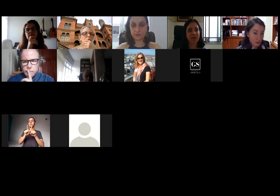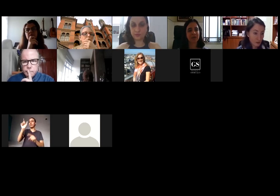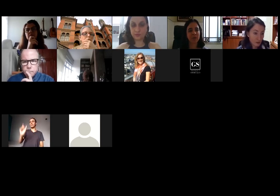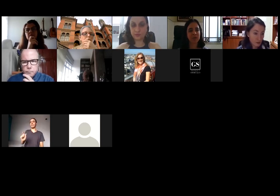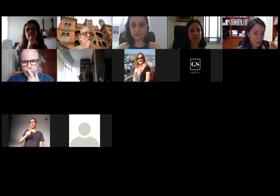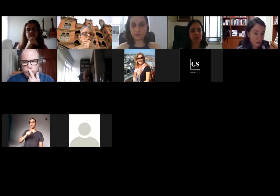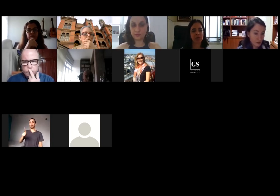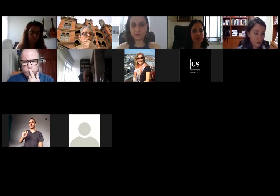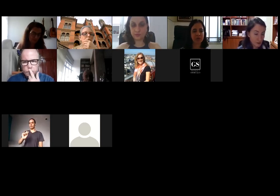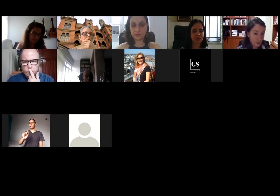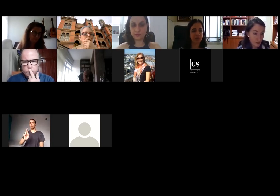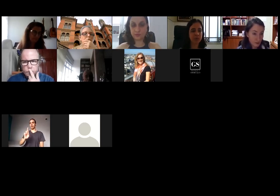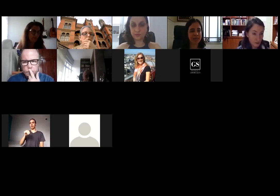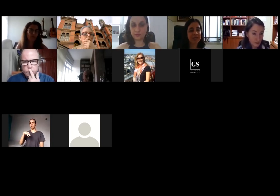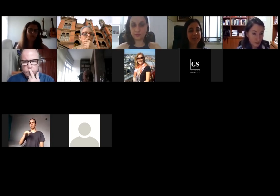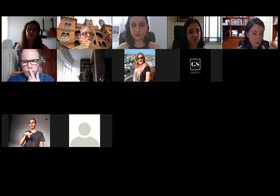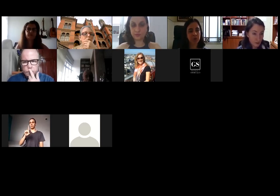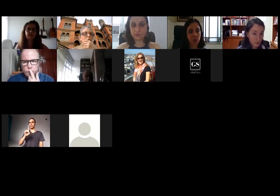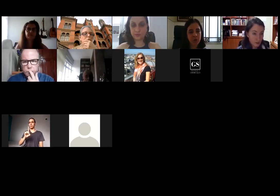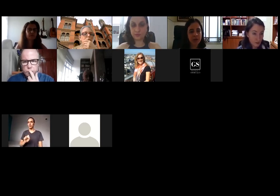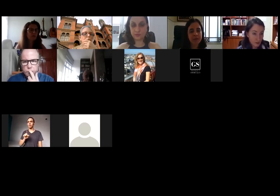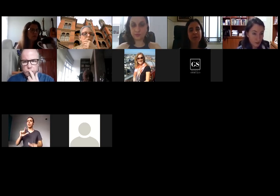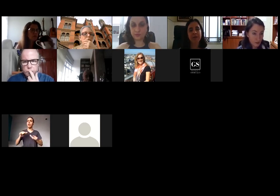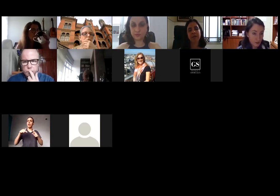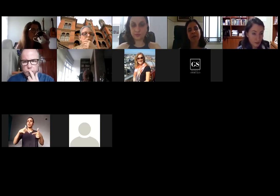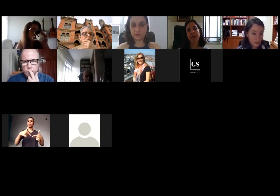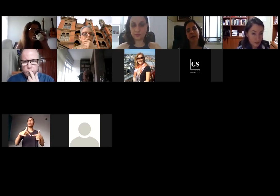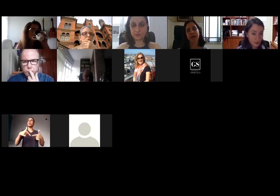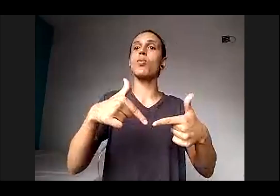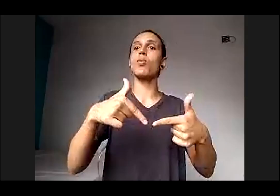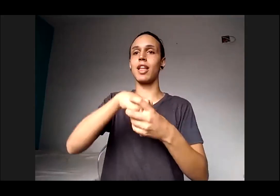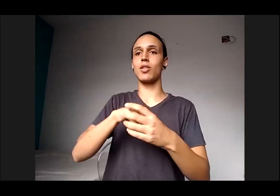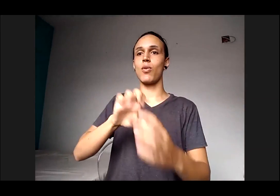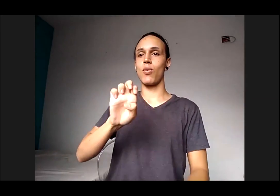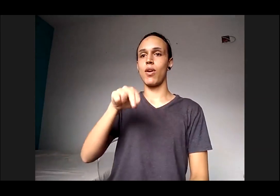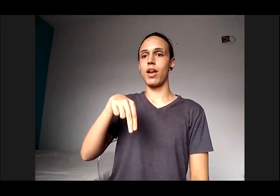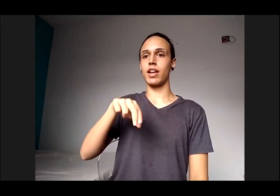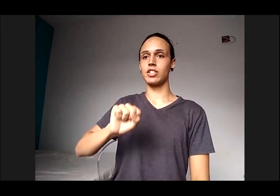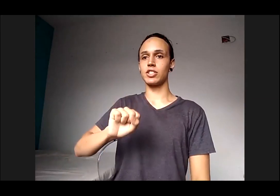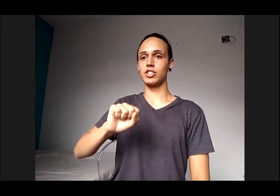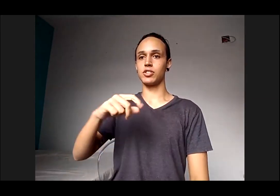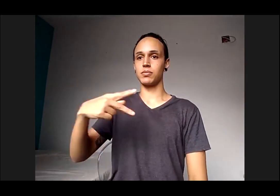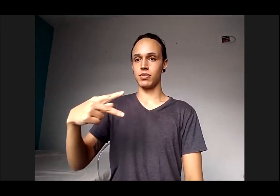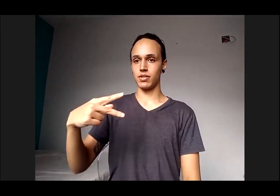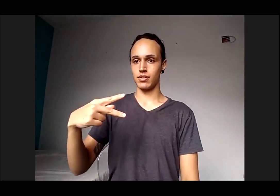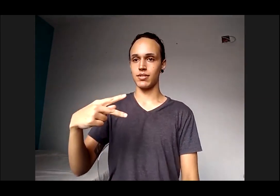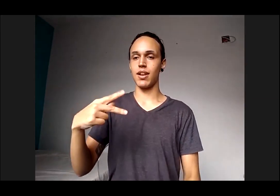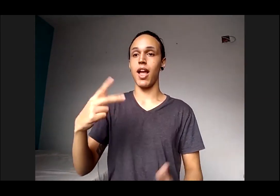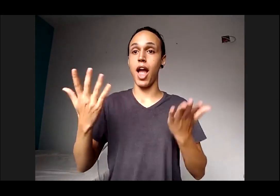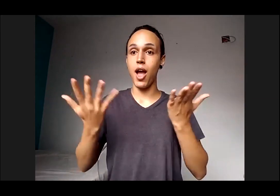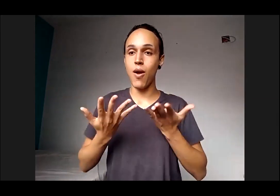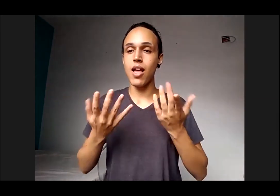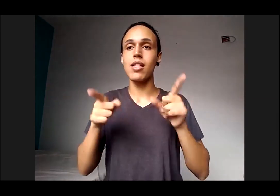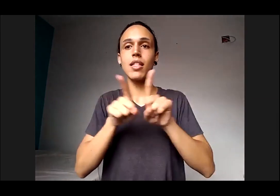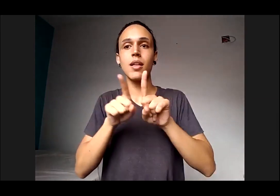está atuando na Escola Nacional de Saúde Pública de Saúde Arouca, né, atualmente, e da nossa colega que eu já mencionei, Tatiana